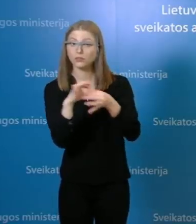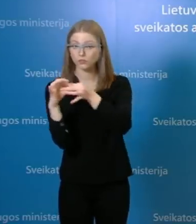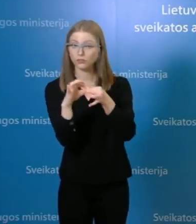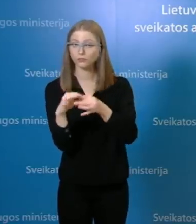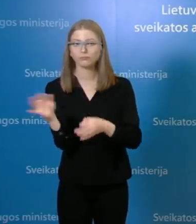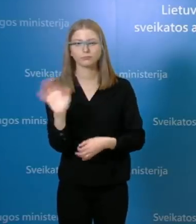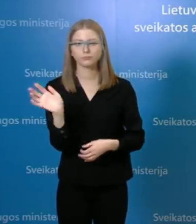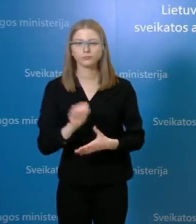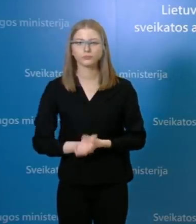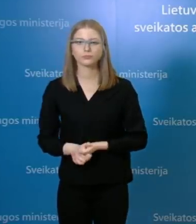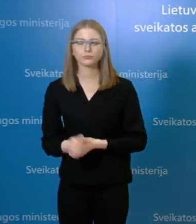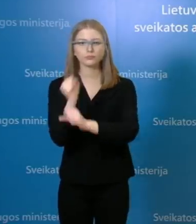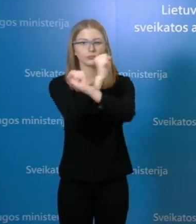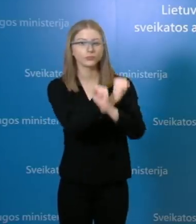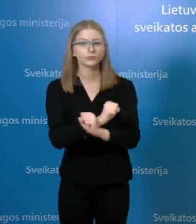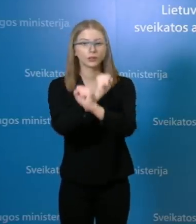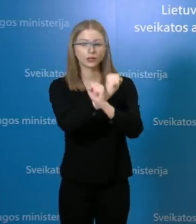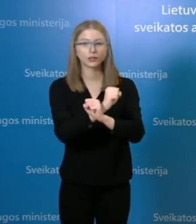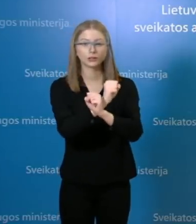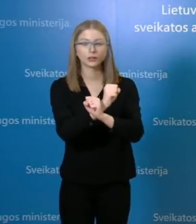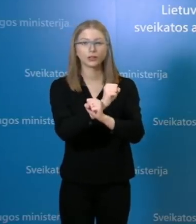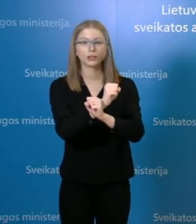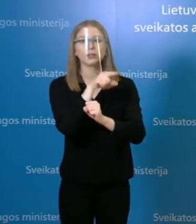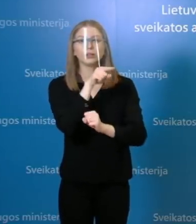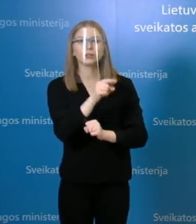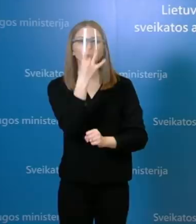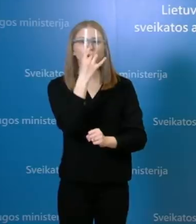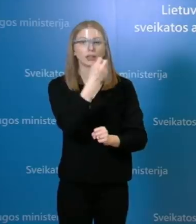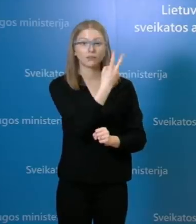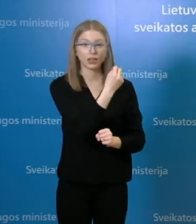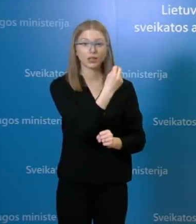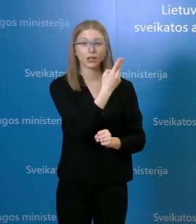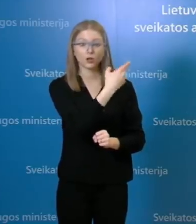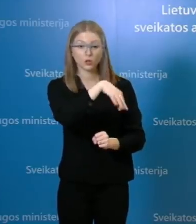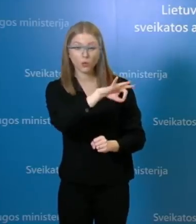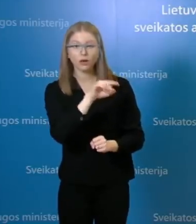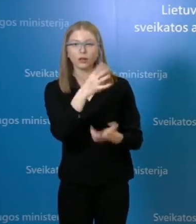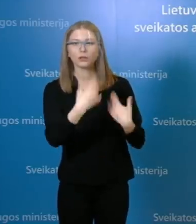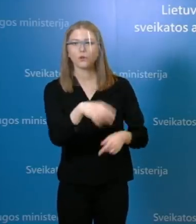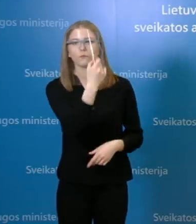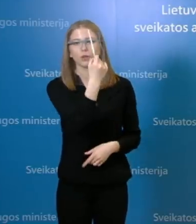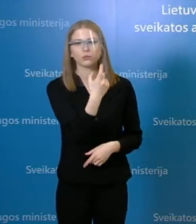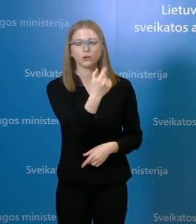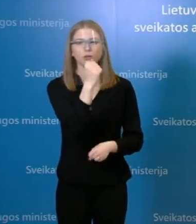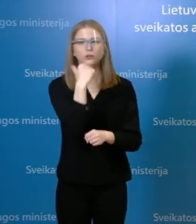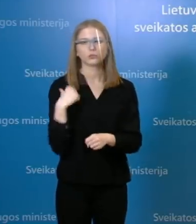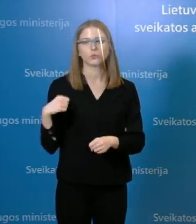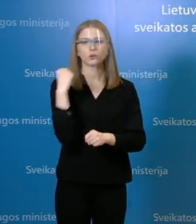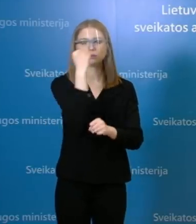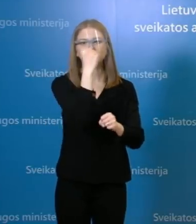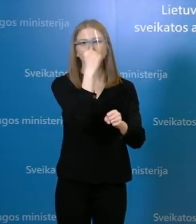Centros klinikose nuo gegužės 12 dienos registruoti 11 darbuotojų susirgimų COVID-19 ligą,